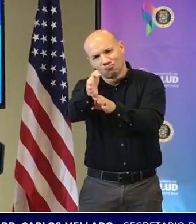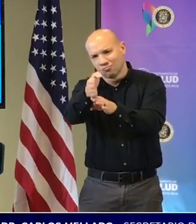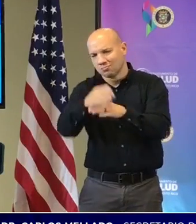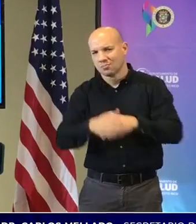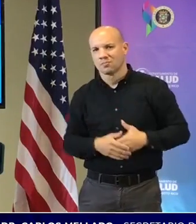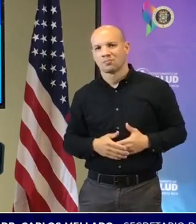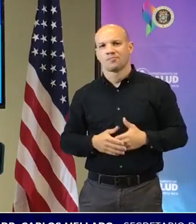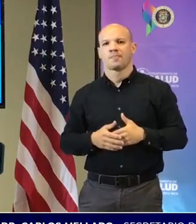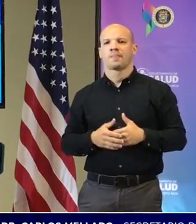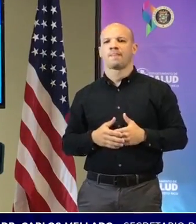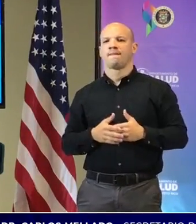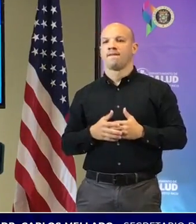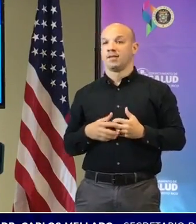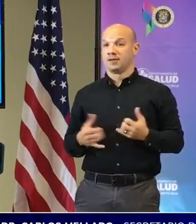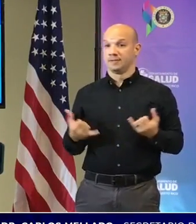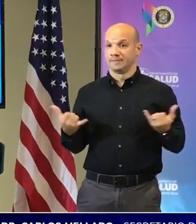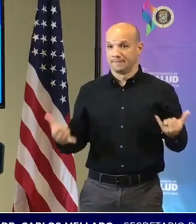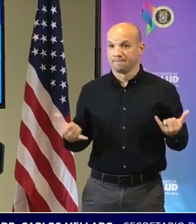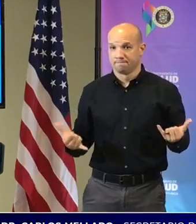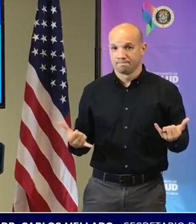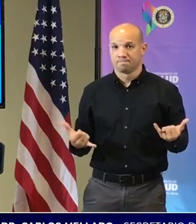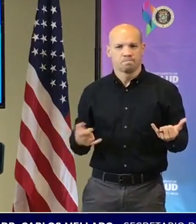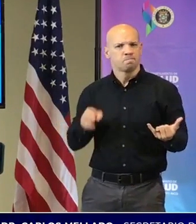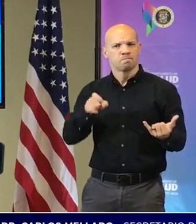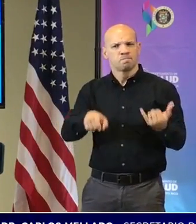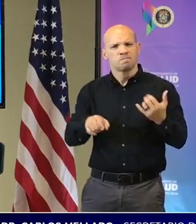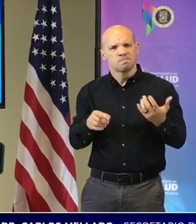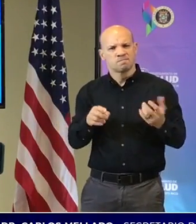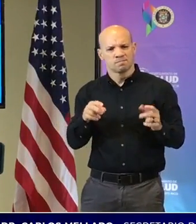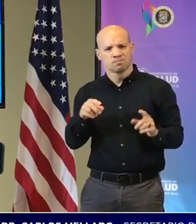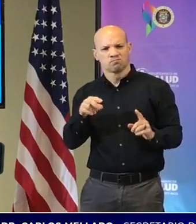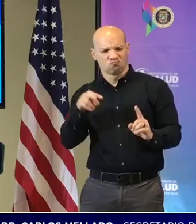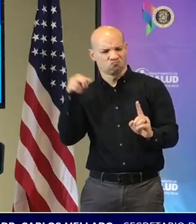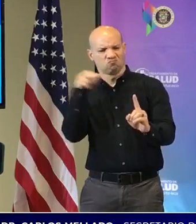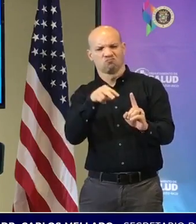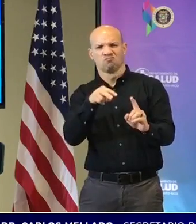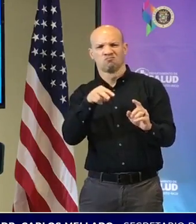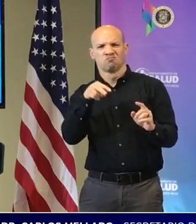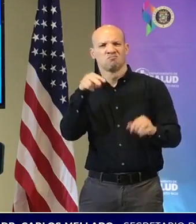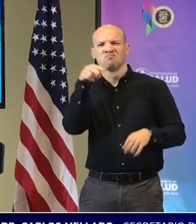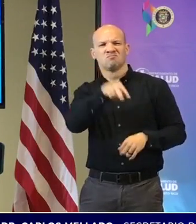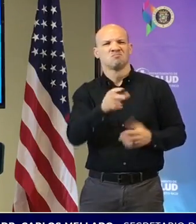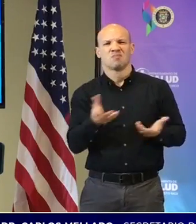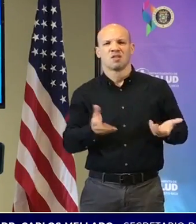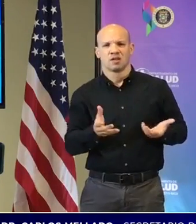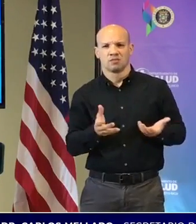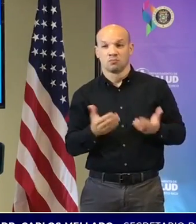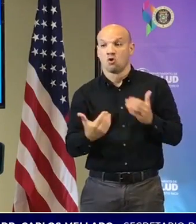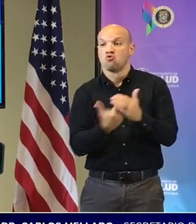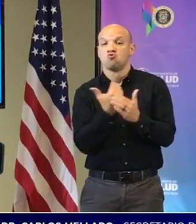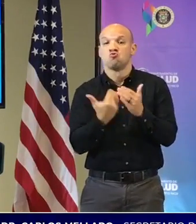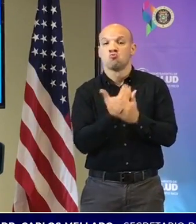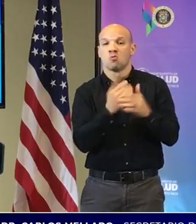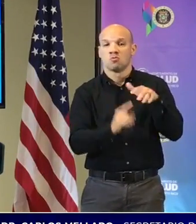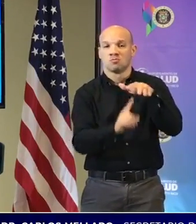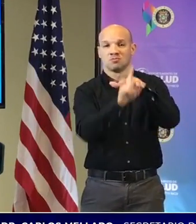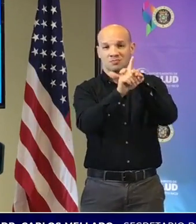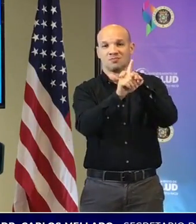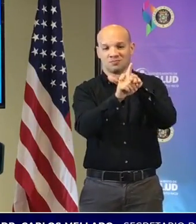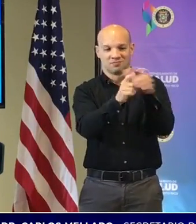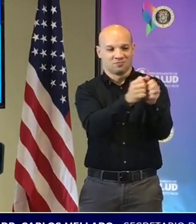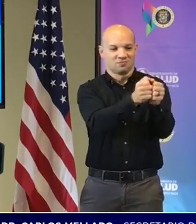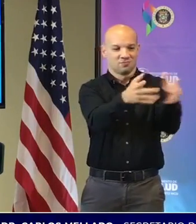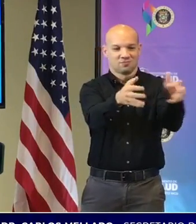y en este momento tenemos que observar los pasos que están surgiendo los brotes que tenemos para eso me gustaría que la